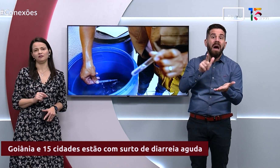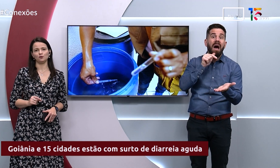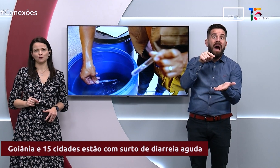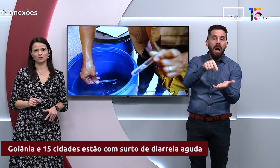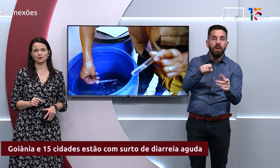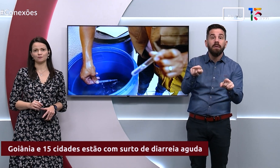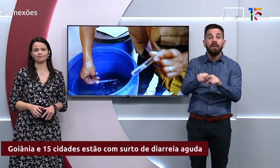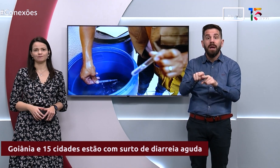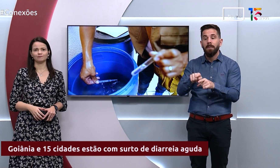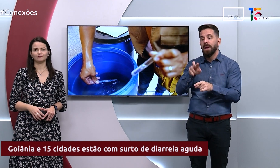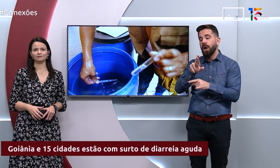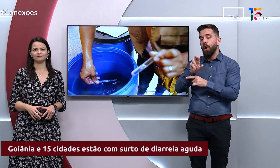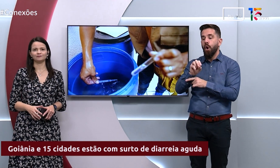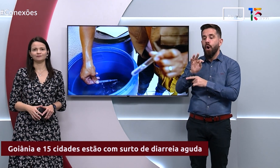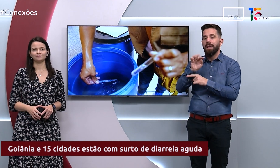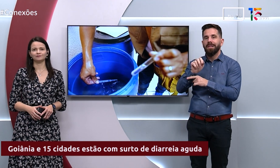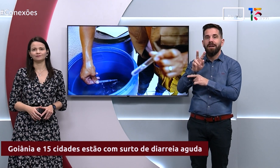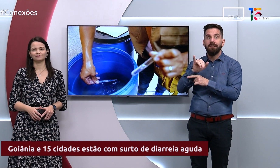rotavírus.